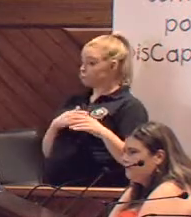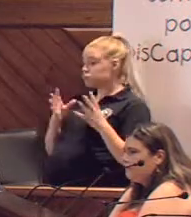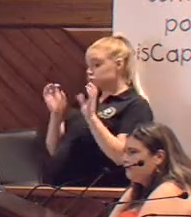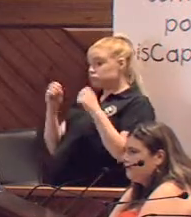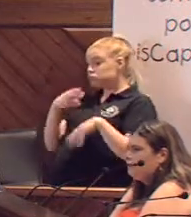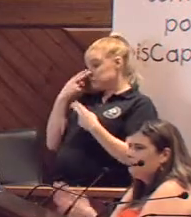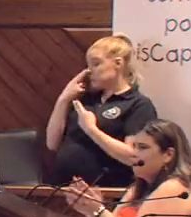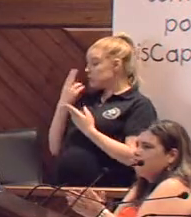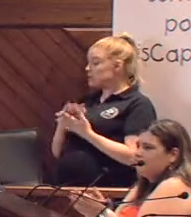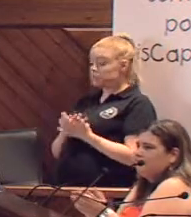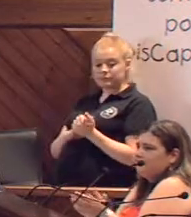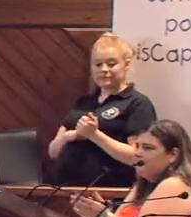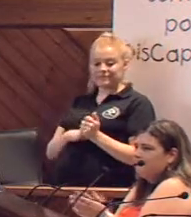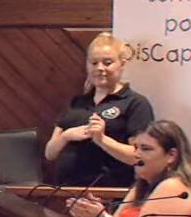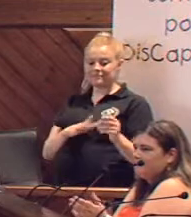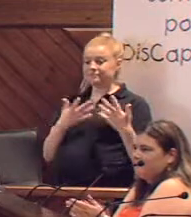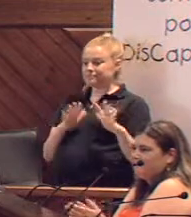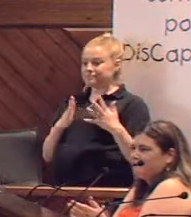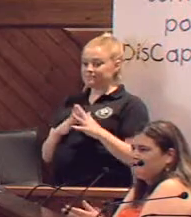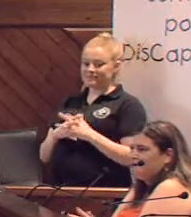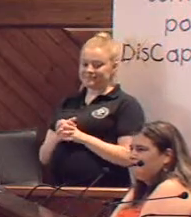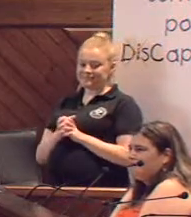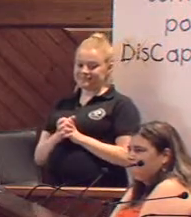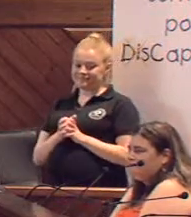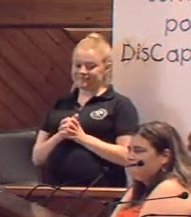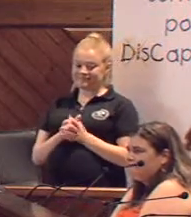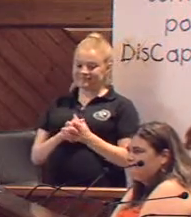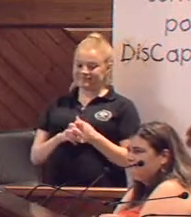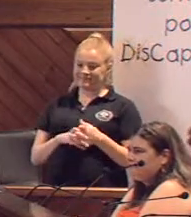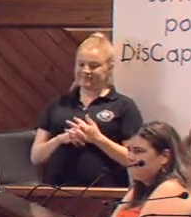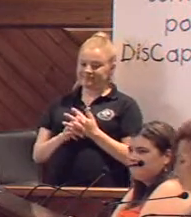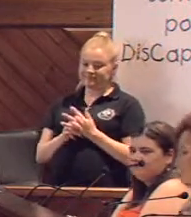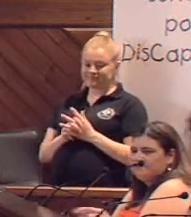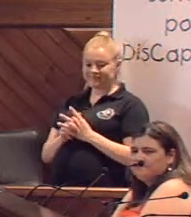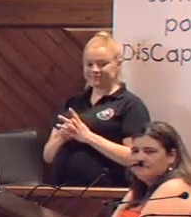Es interesante. Sí, sí, por supuesto. Más cosas, venga.